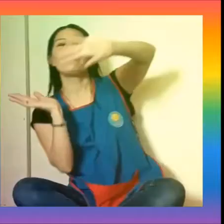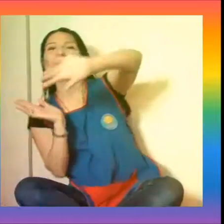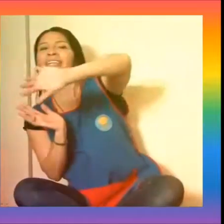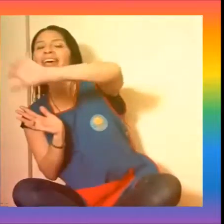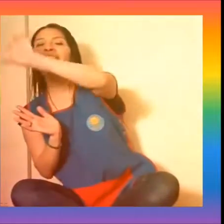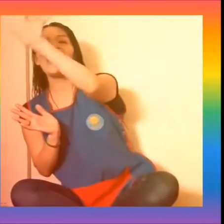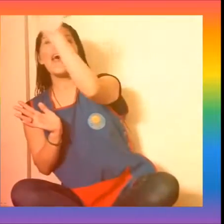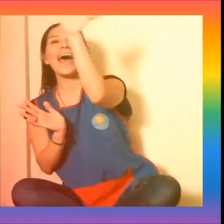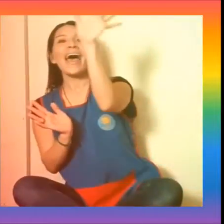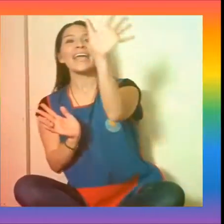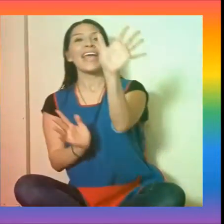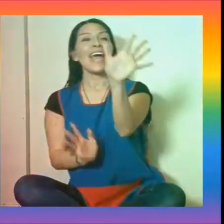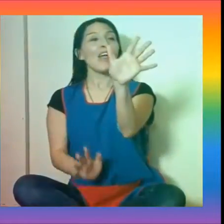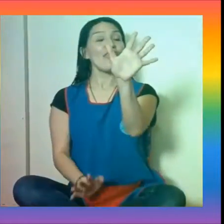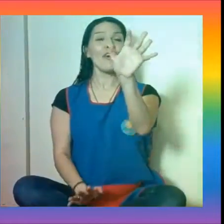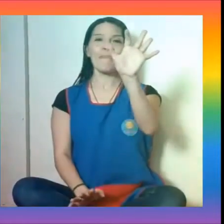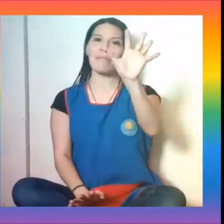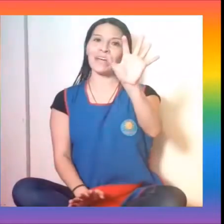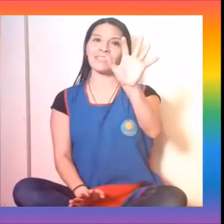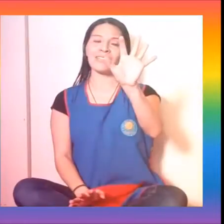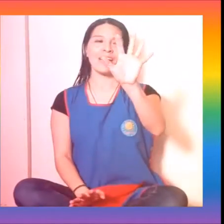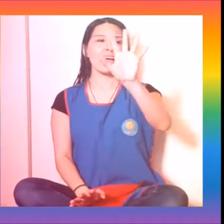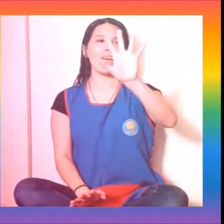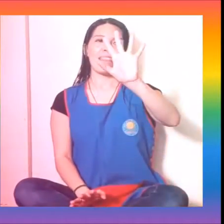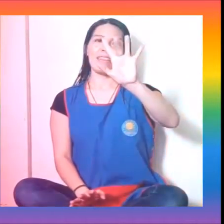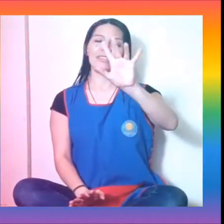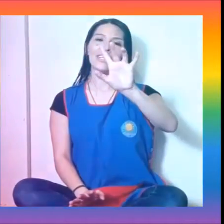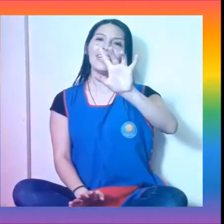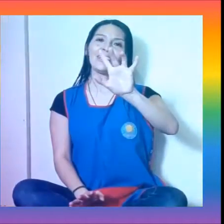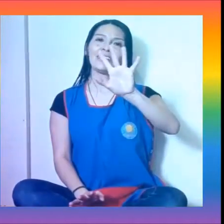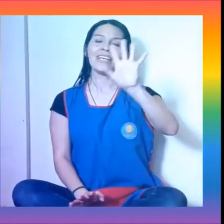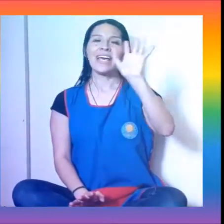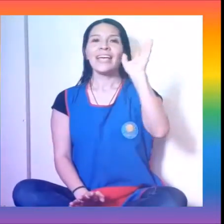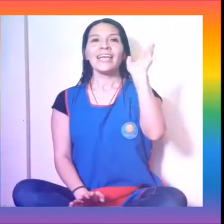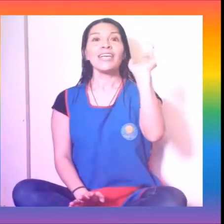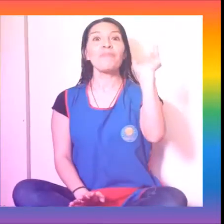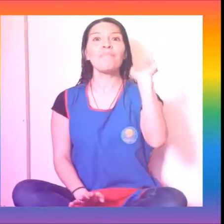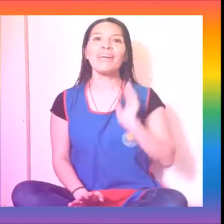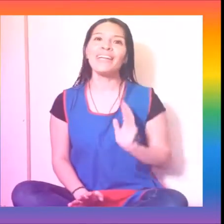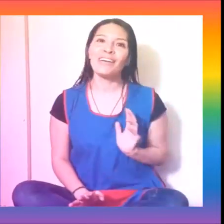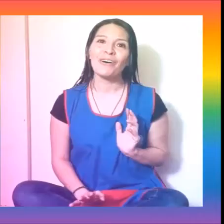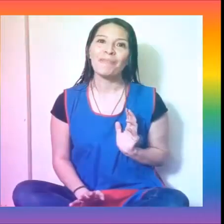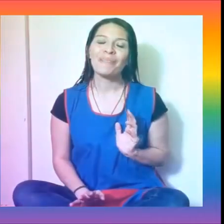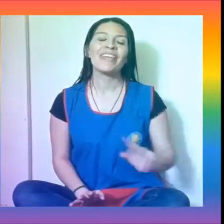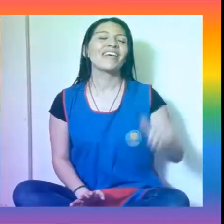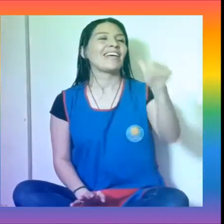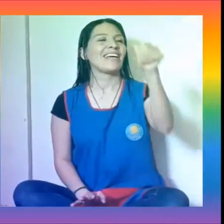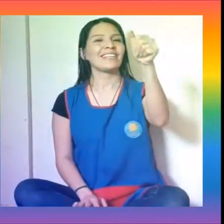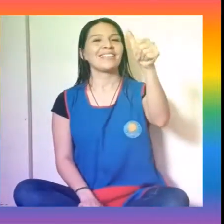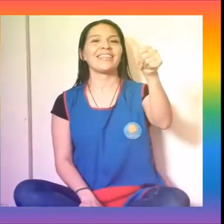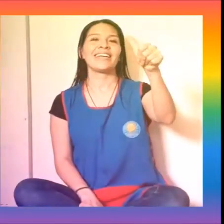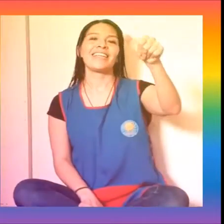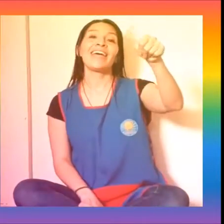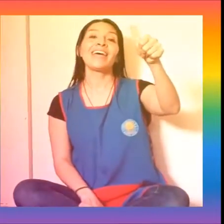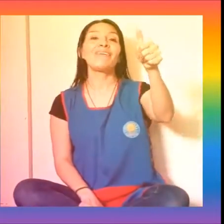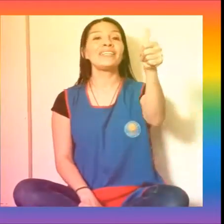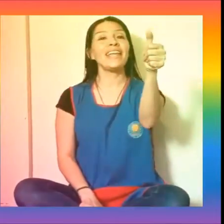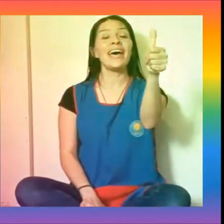familia hay dos mamás, dos hijitos y un perrito. Este dedo es la